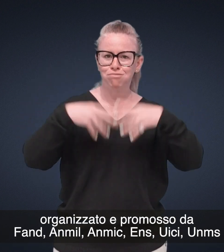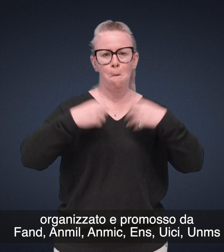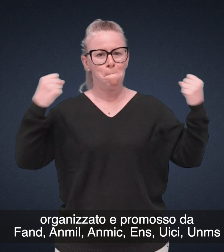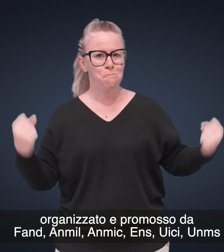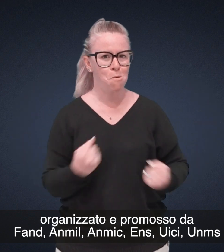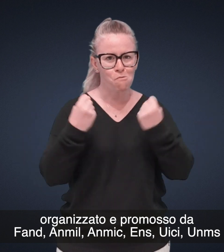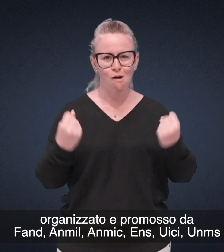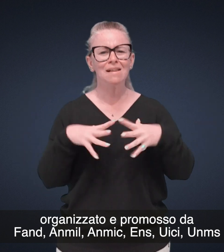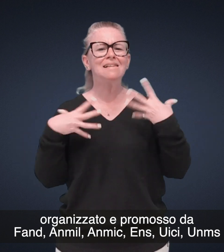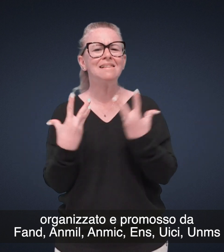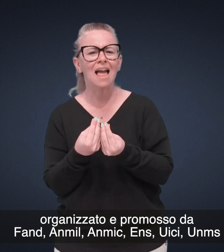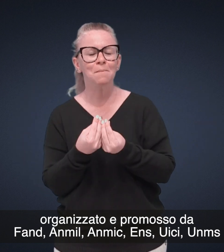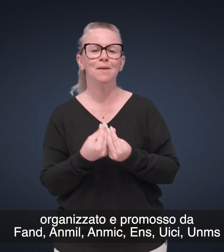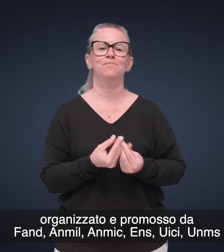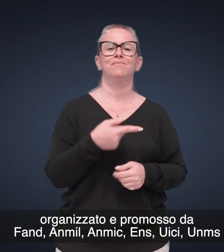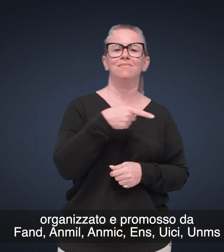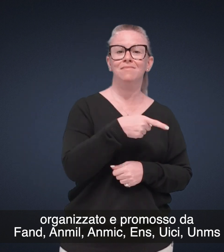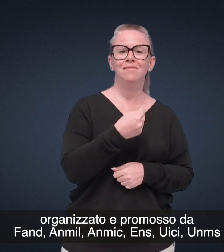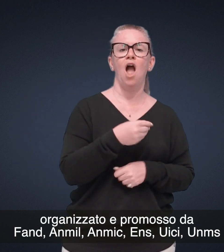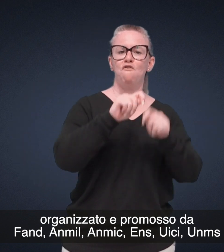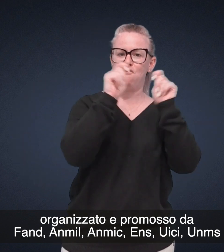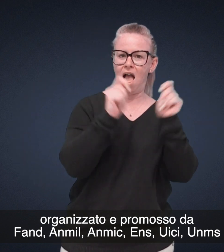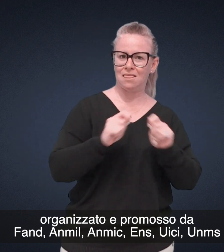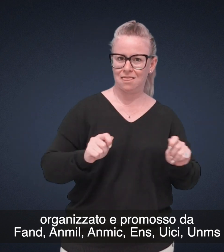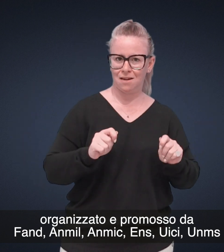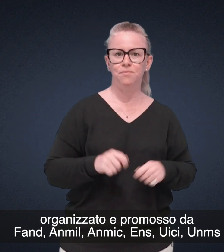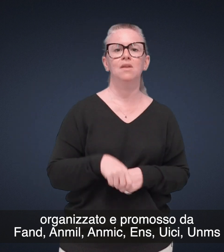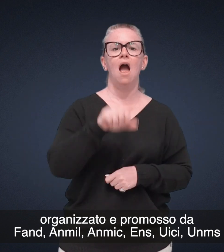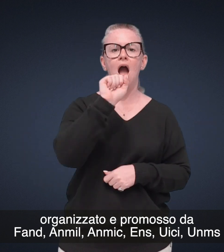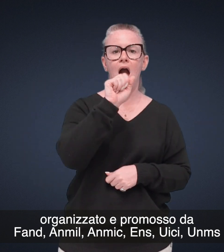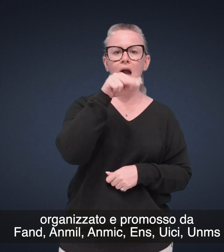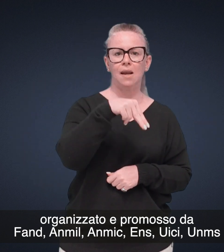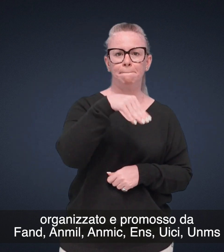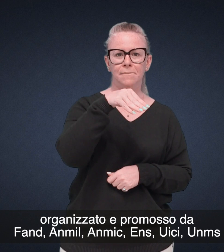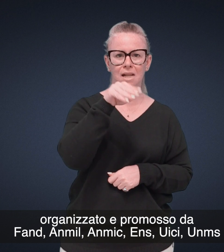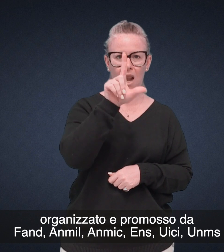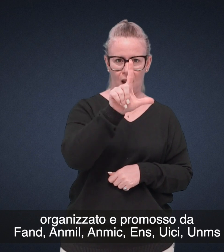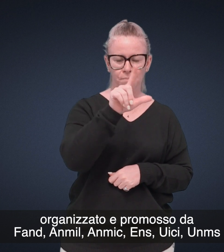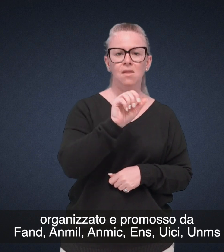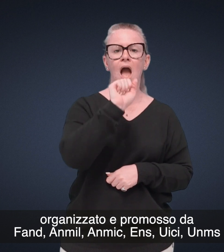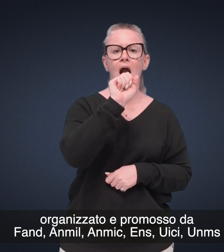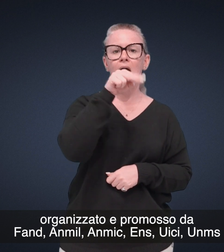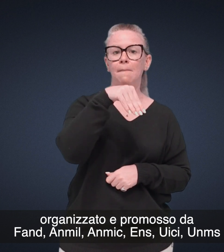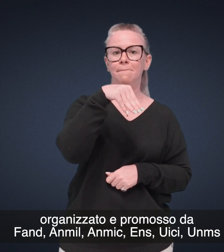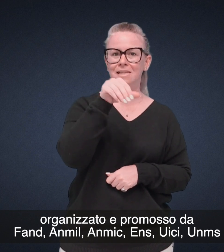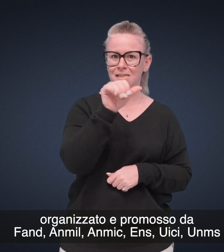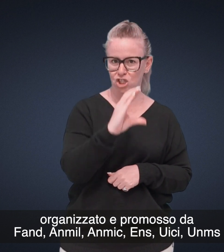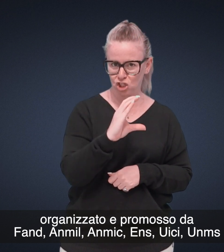promosso da FAND, ANMIL e ANMIC, ENS,